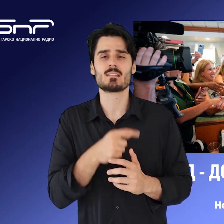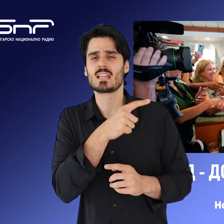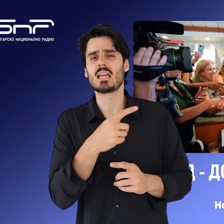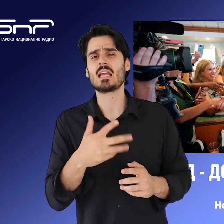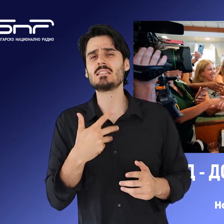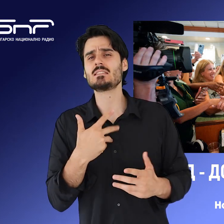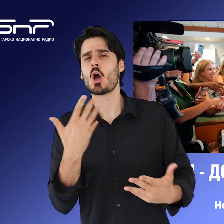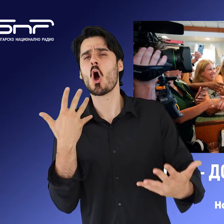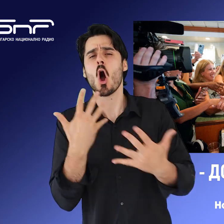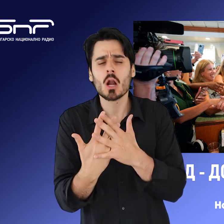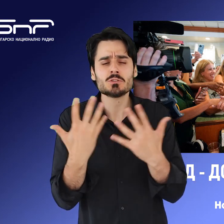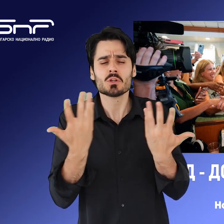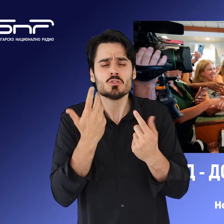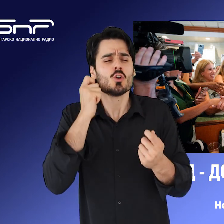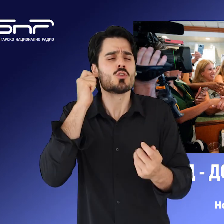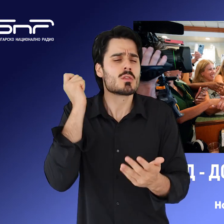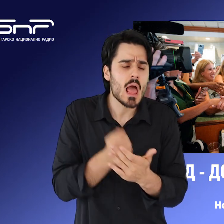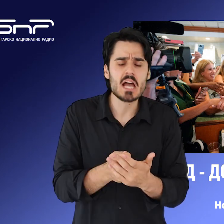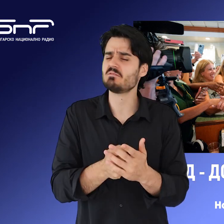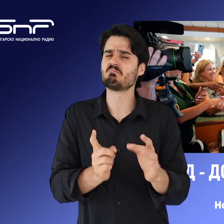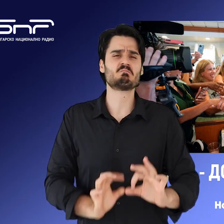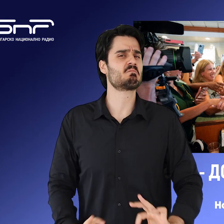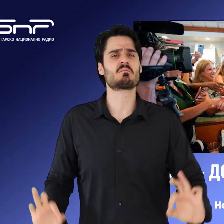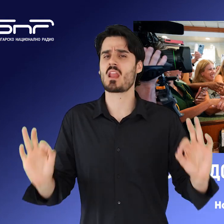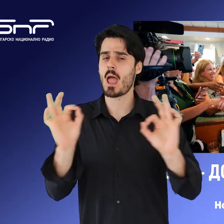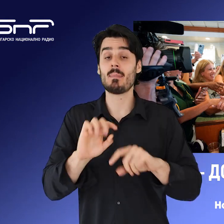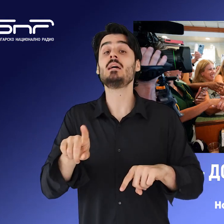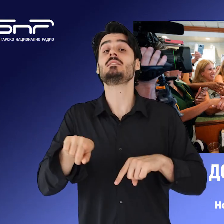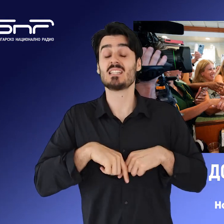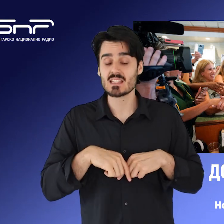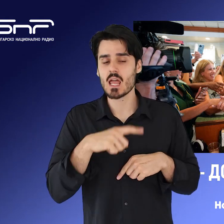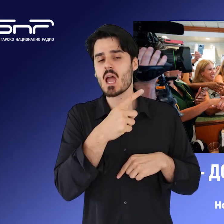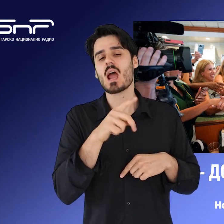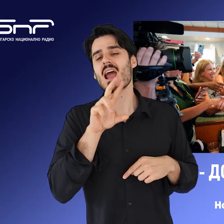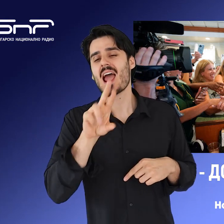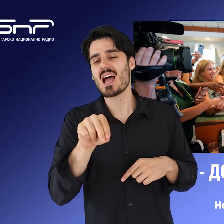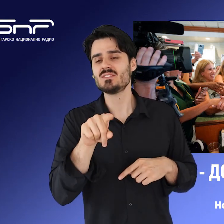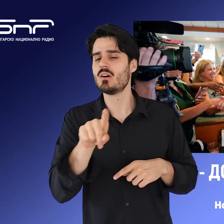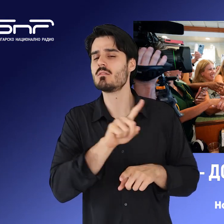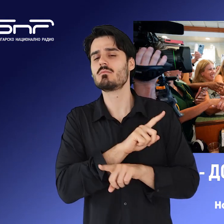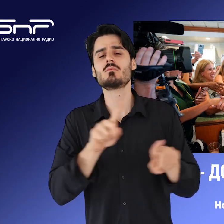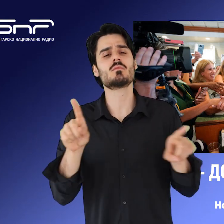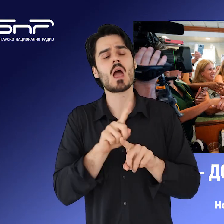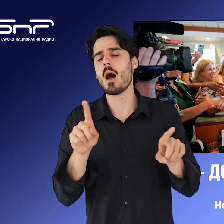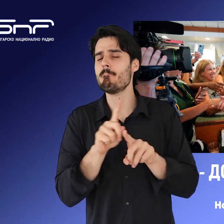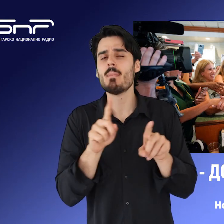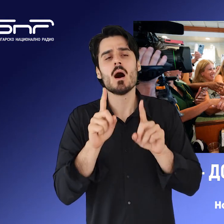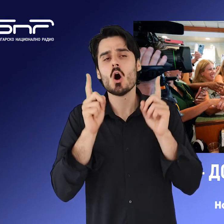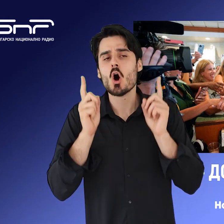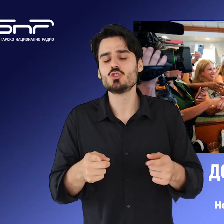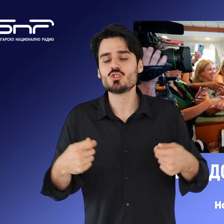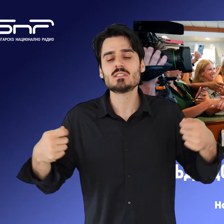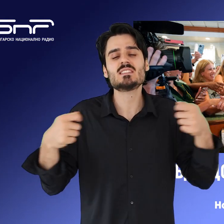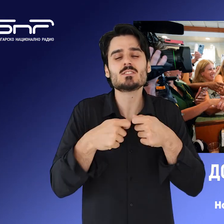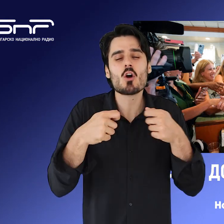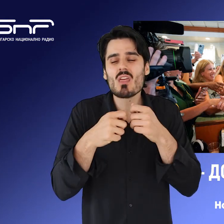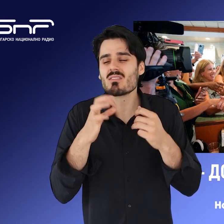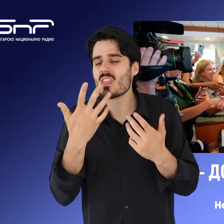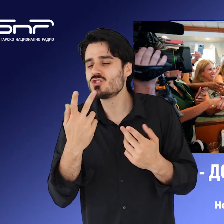за ограничения не са били повдигнати от прокурорите по делото. Съдиято обаче наложи забрана на Тръмп да контактува със свидетели по сочени списък, който трябва да бъде